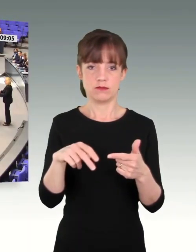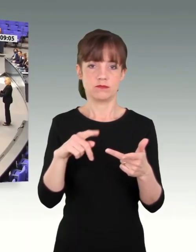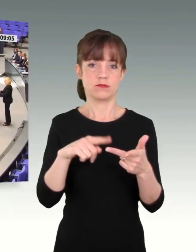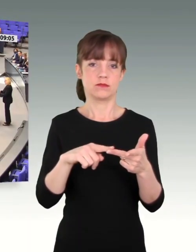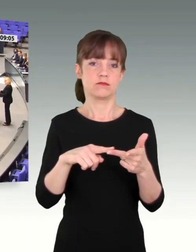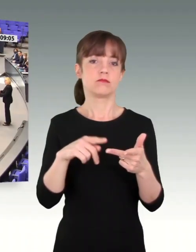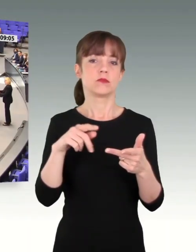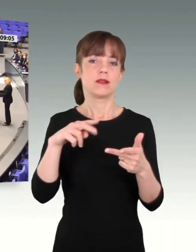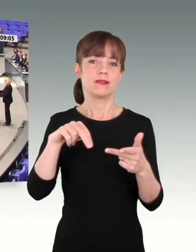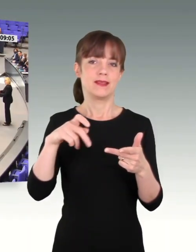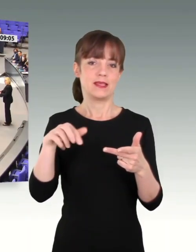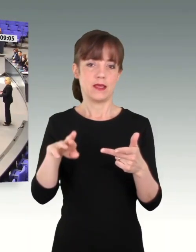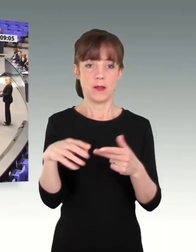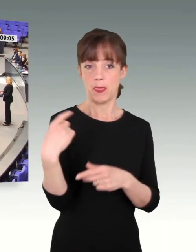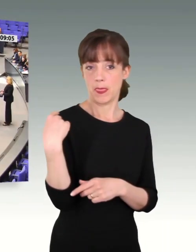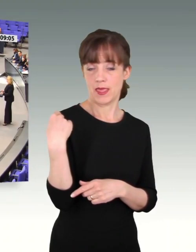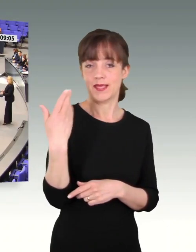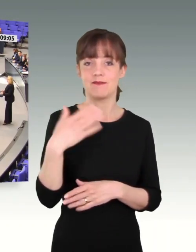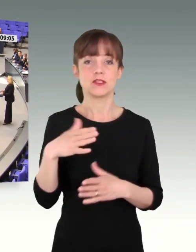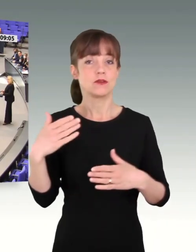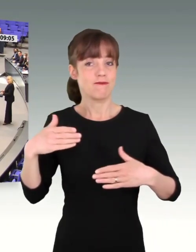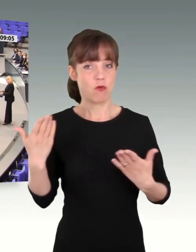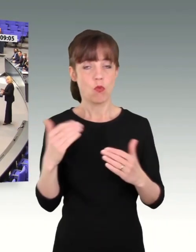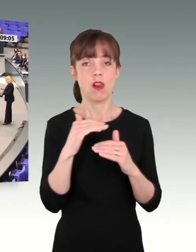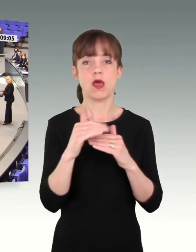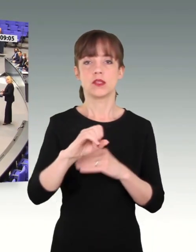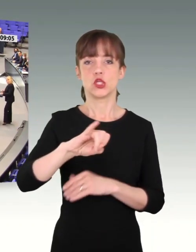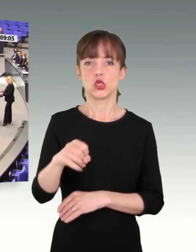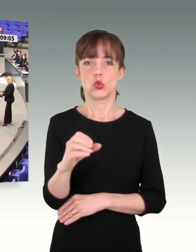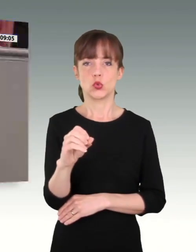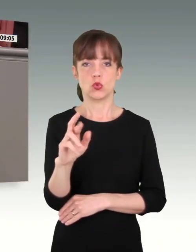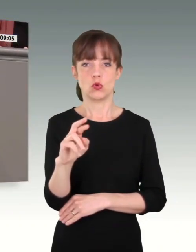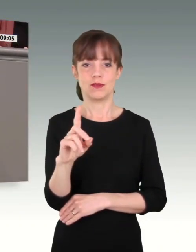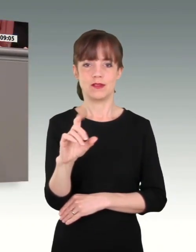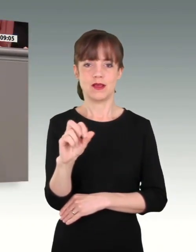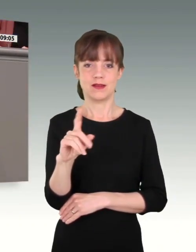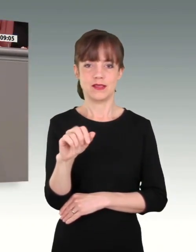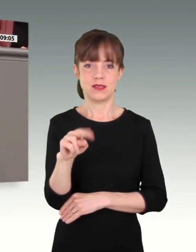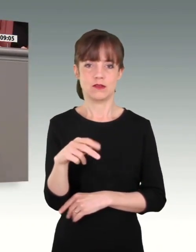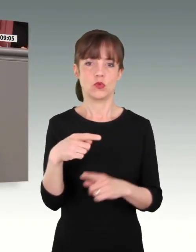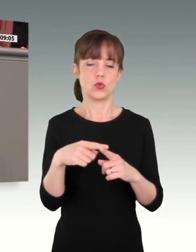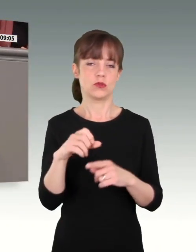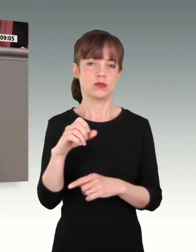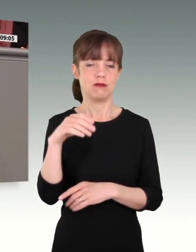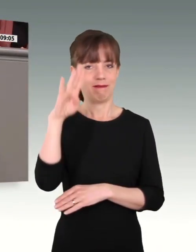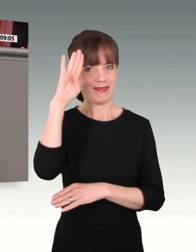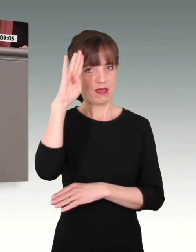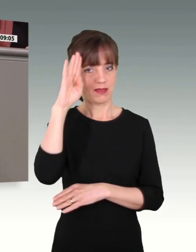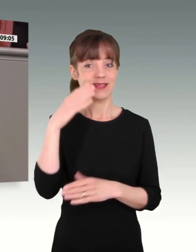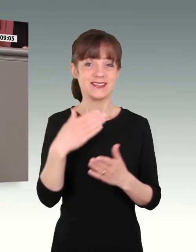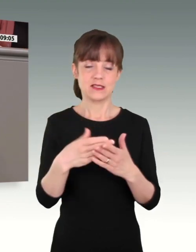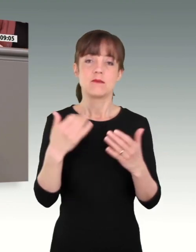Jordanien und im Irak gewesen. Und an dieser Stelle, liebe Abgeordnete, möchte ich ganz herzlich dem Amt der